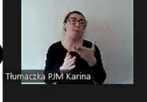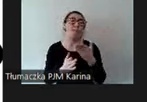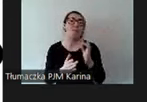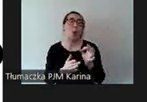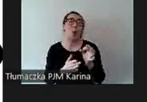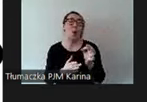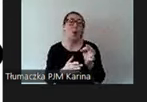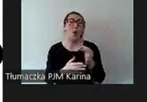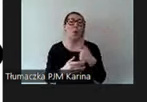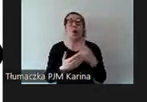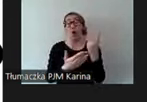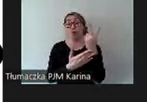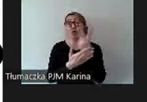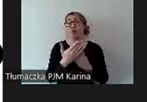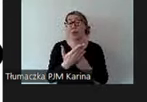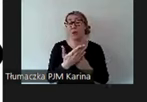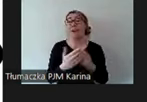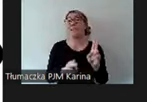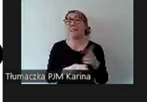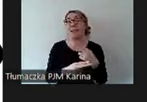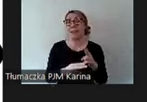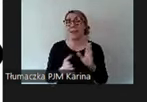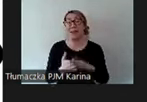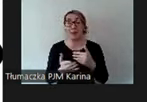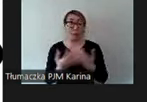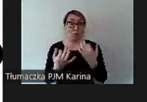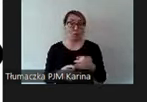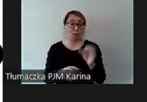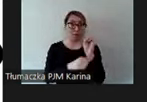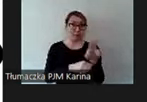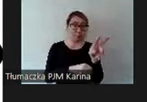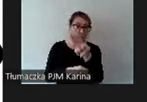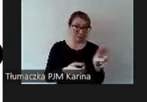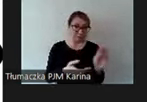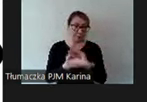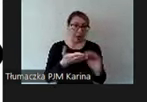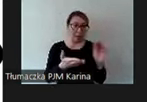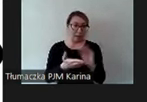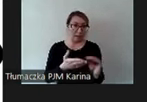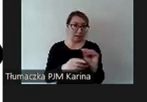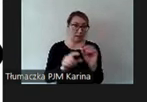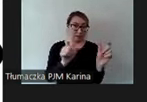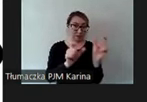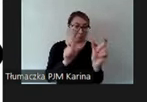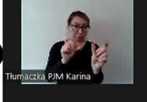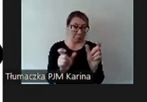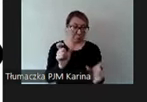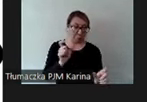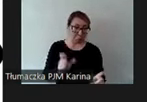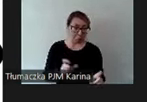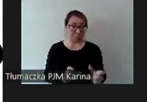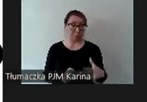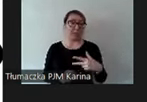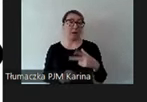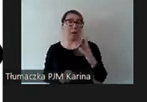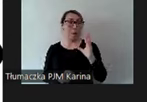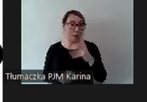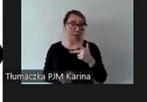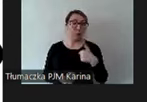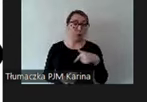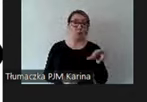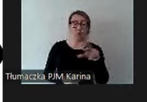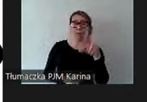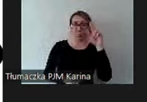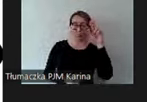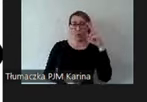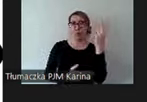o czytaniu można mówić, jak na przykład na tej prezentacji. Wszystko jest ładnie wykontrastowane, więc można